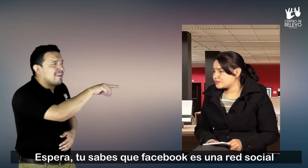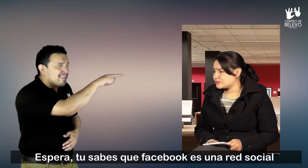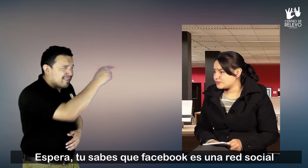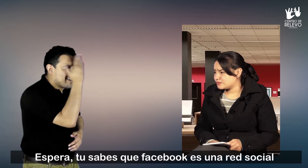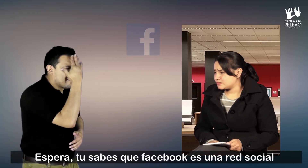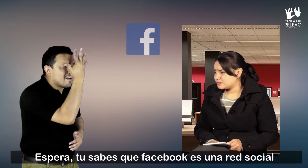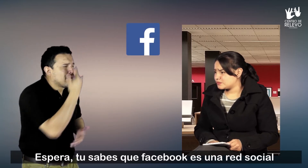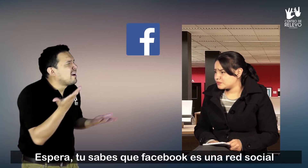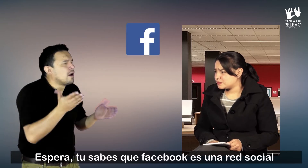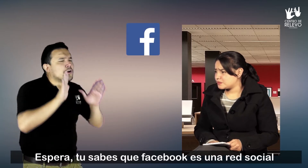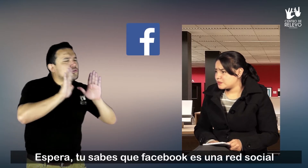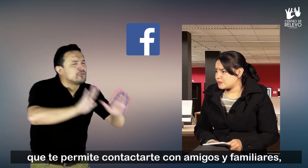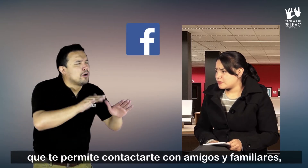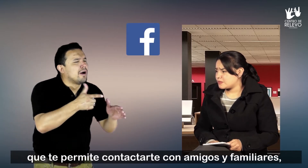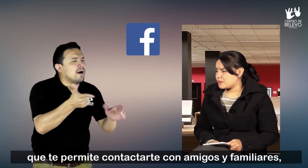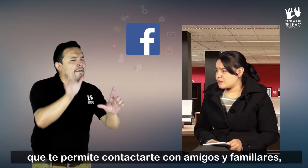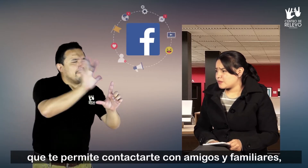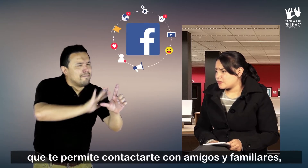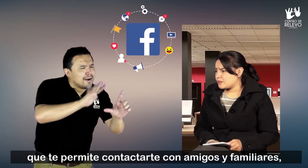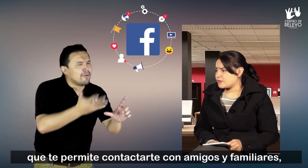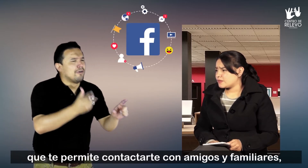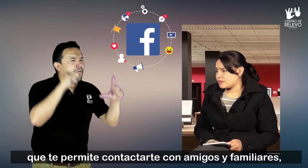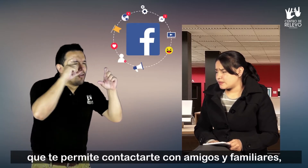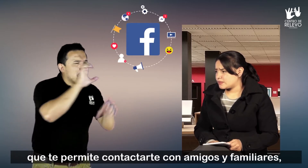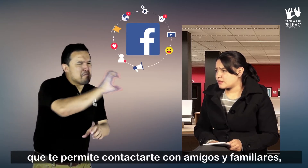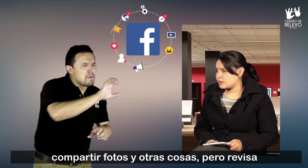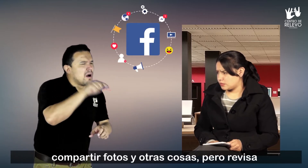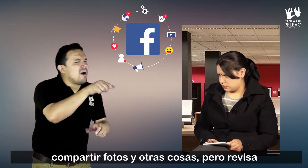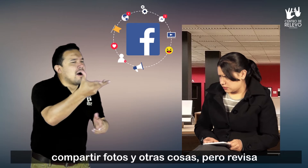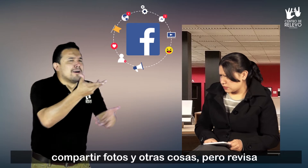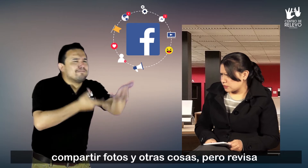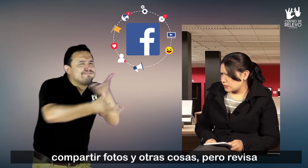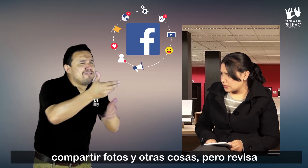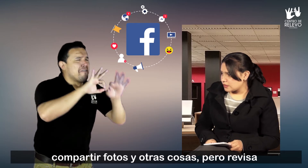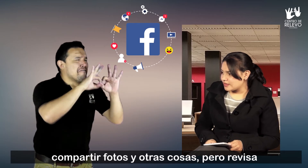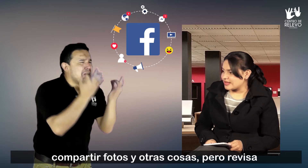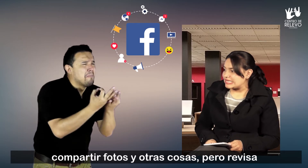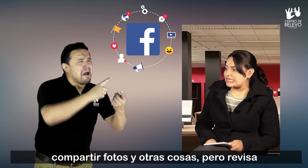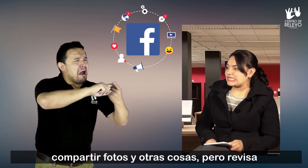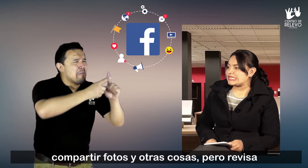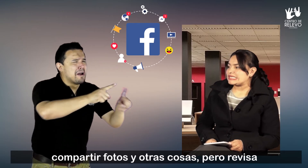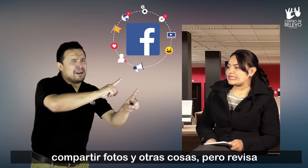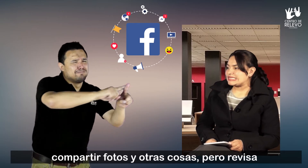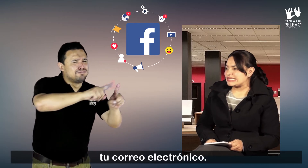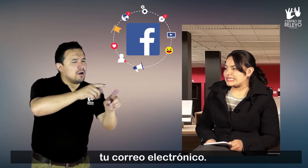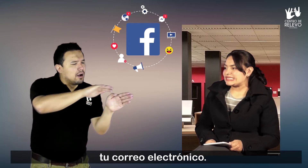Espera, tú sabes que Facebook es una red social que te permite contactarte con amigos y familiares, compartir fotos y otras cosas. Pero